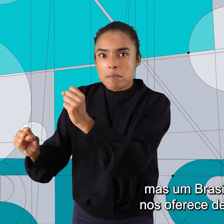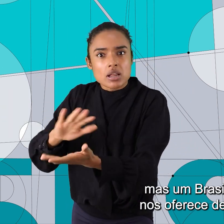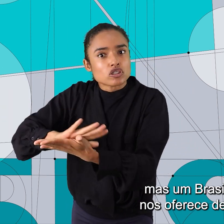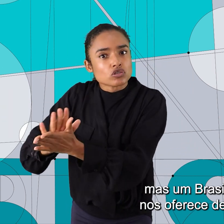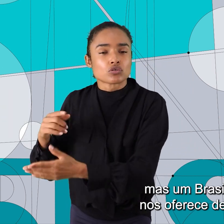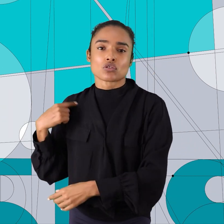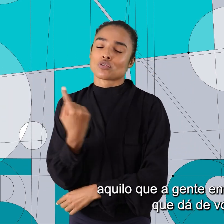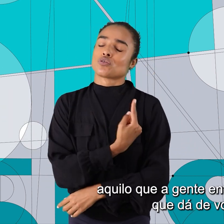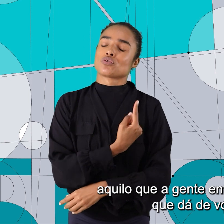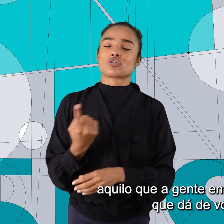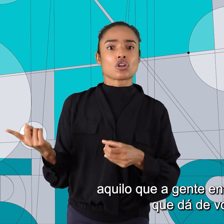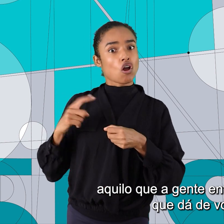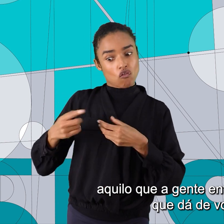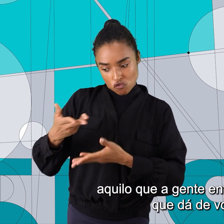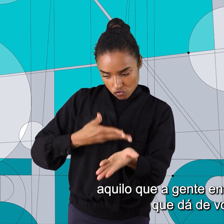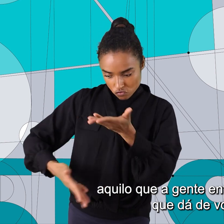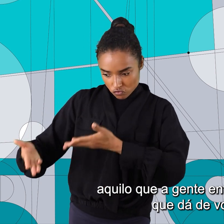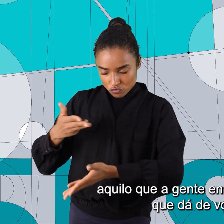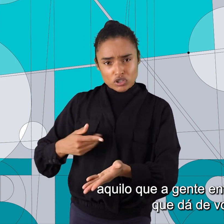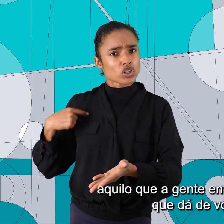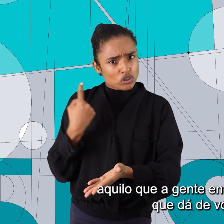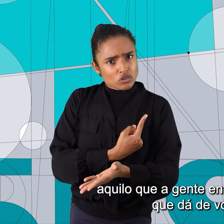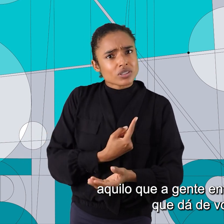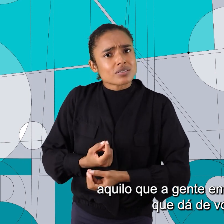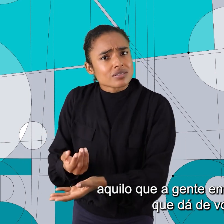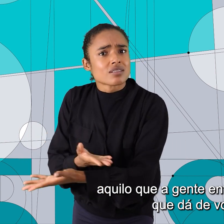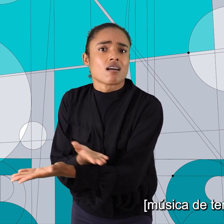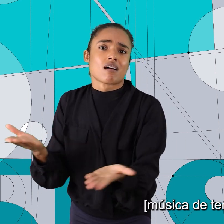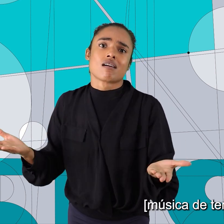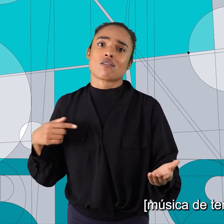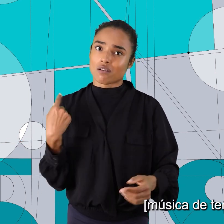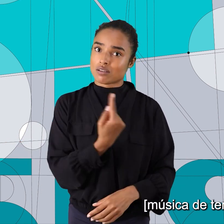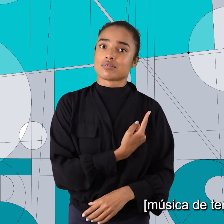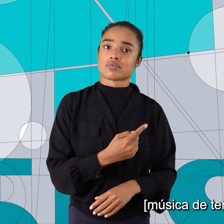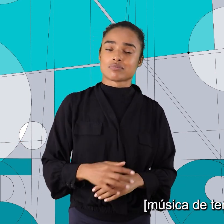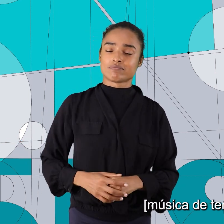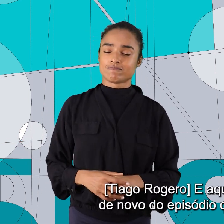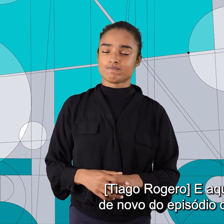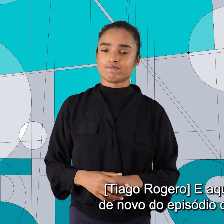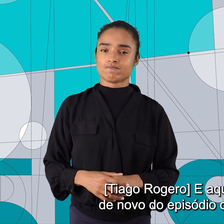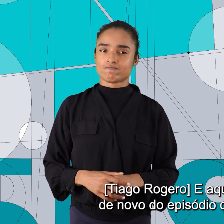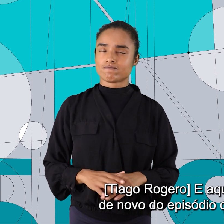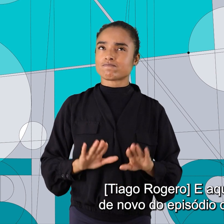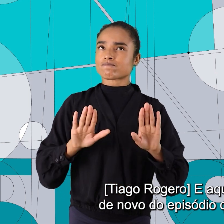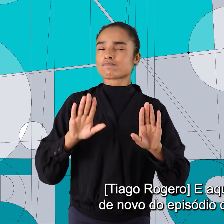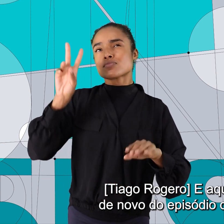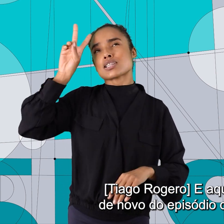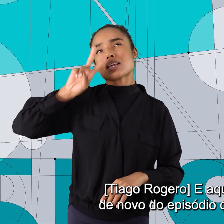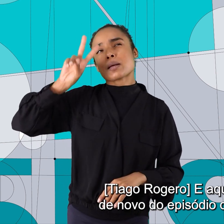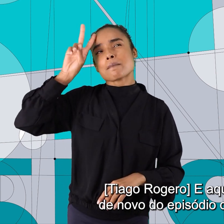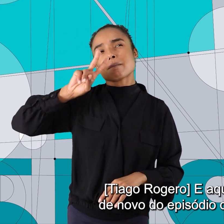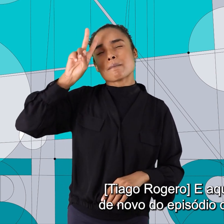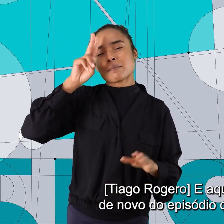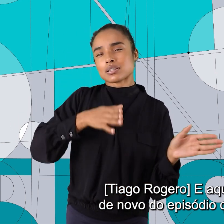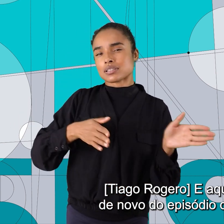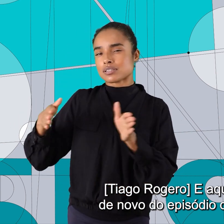oferece de volta aquilo que a gente entrega pra ele e dá de volta. E aqui eu lembro de novo do